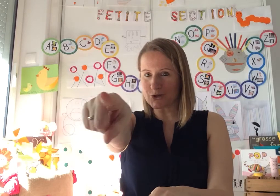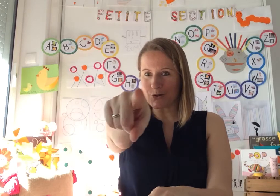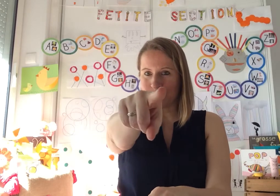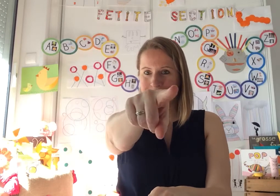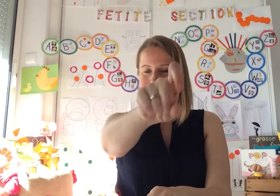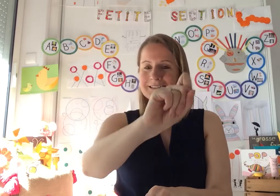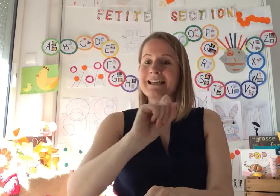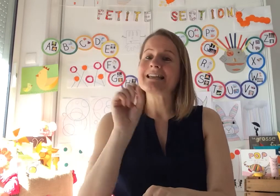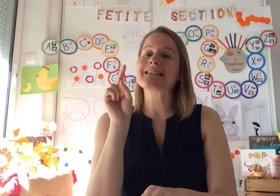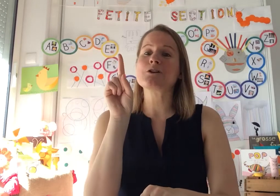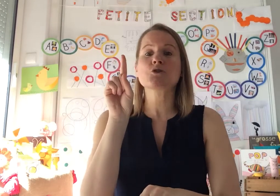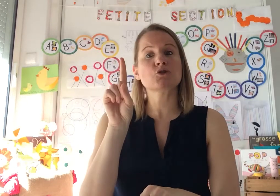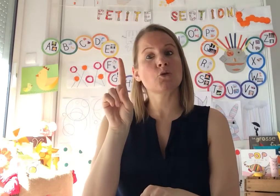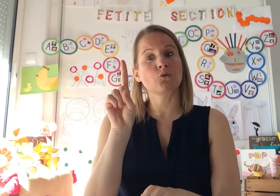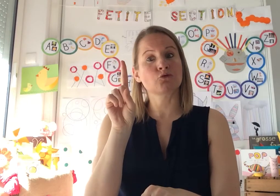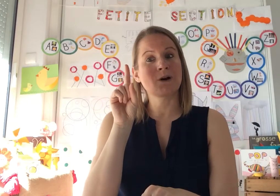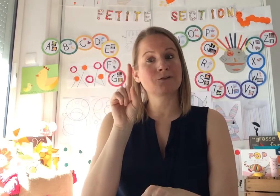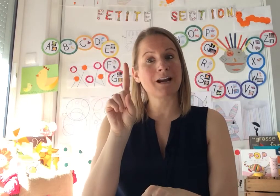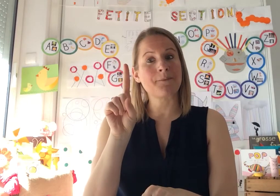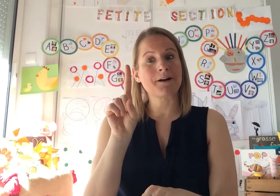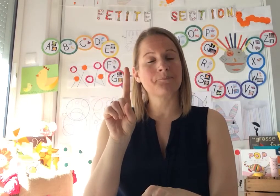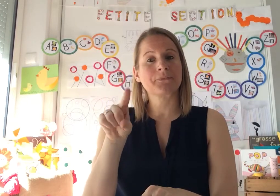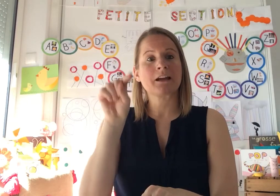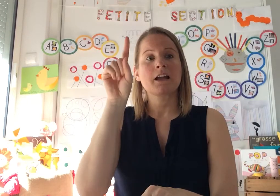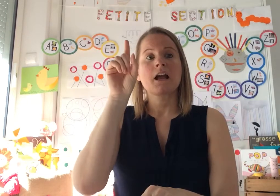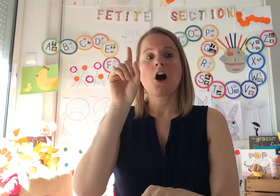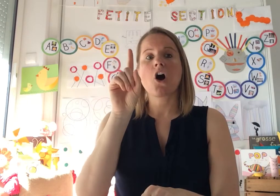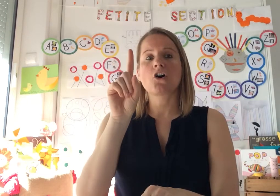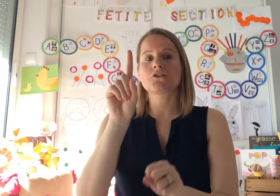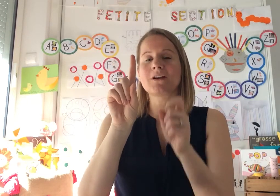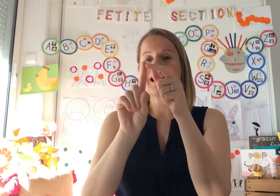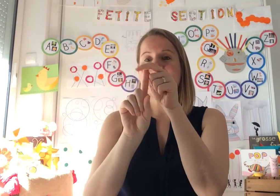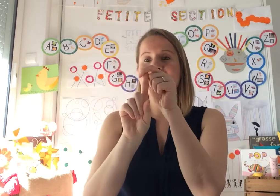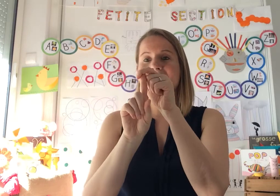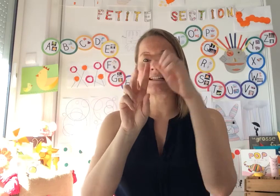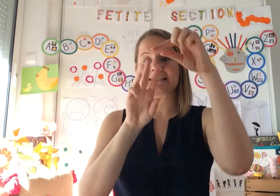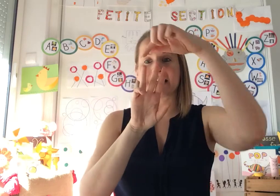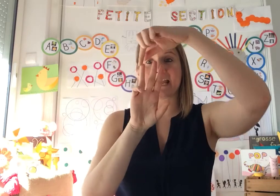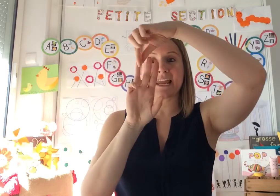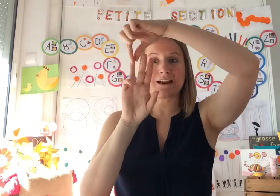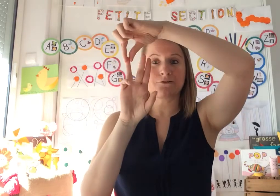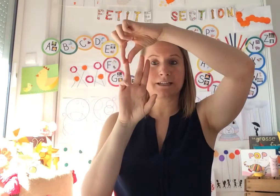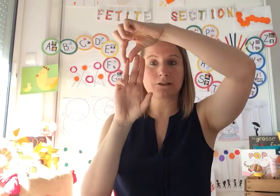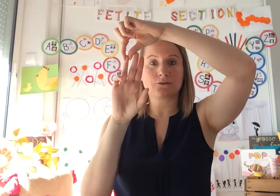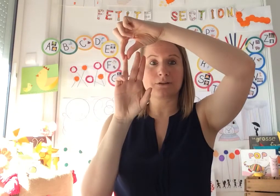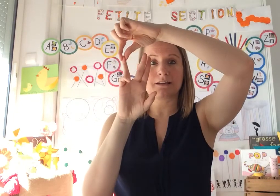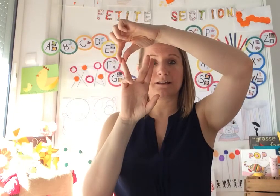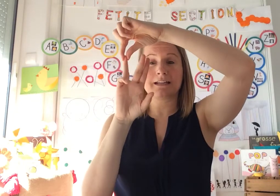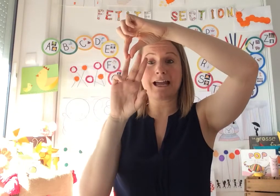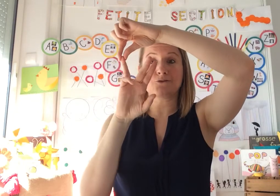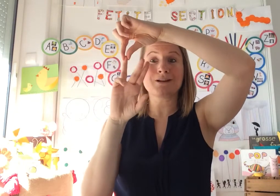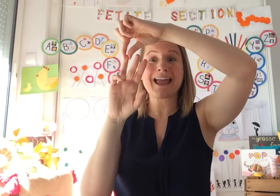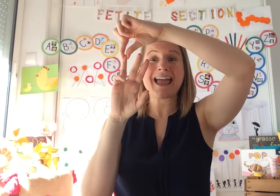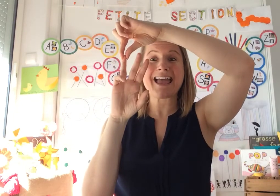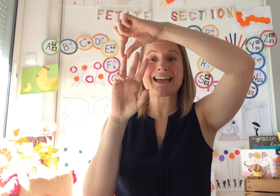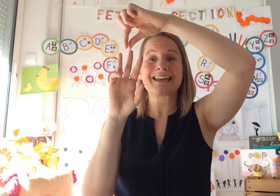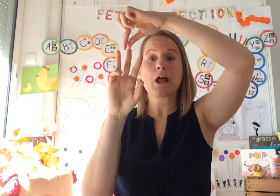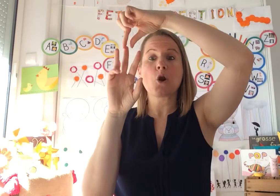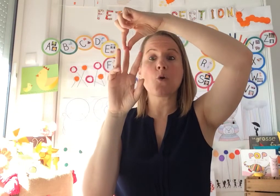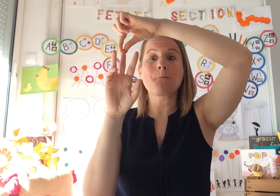chemin. C'est le second doigt de la main. Entre l'index et l'oricule. L'annulaire, le